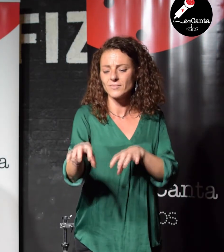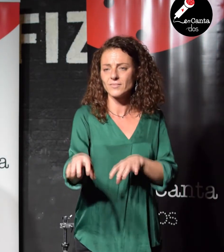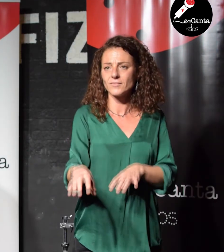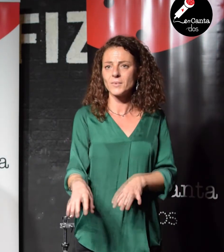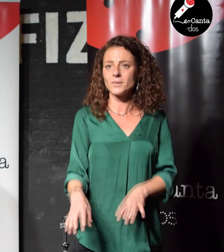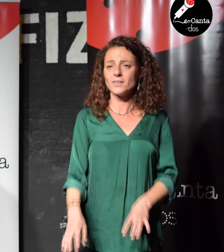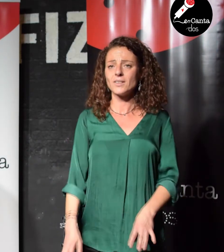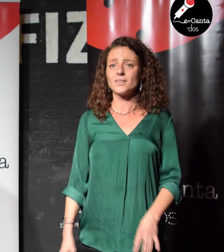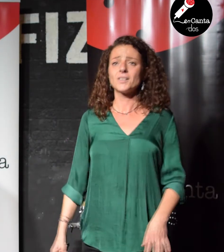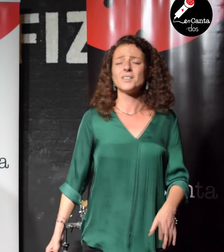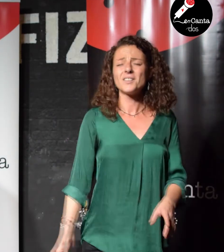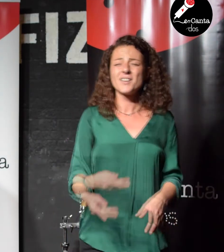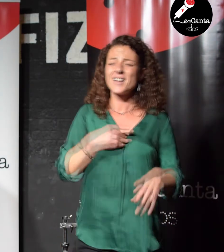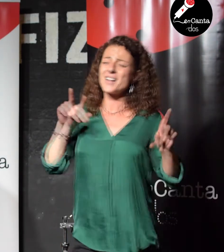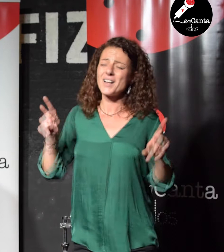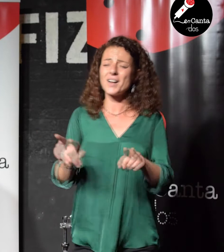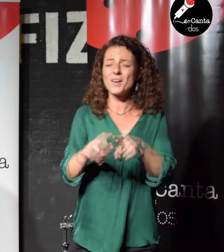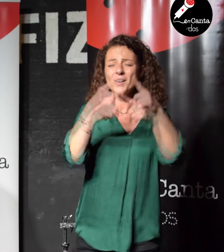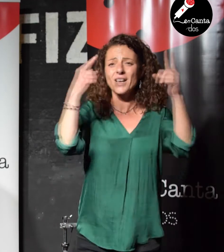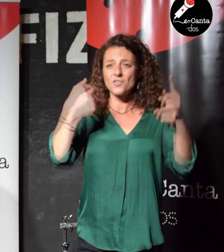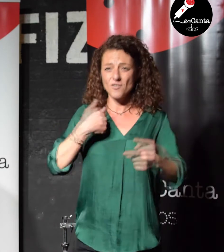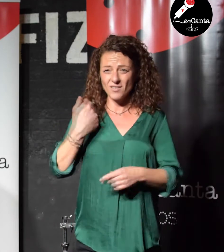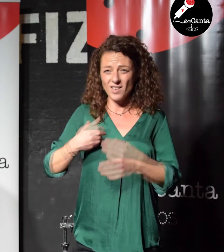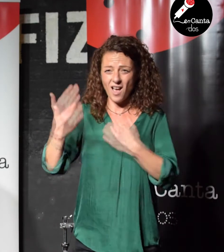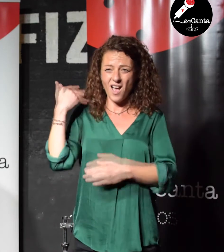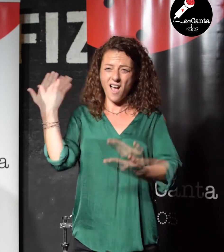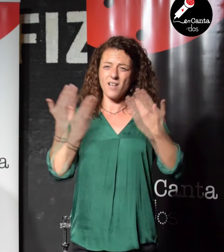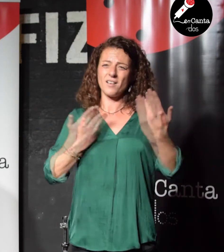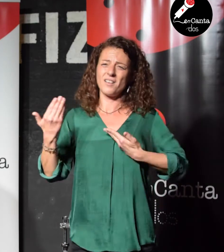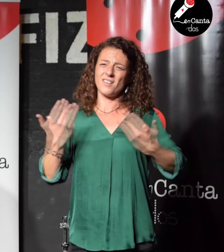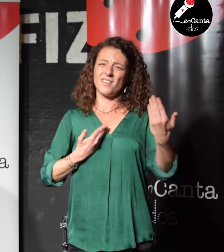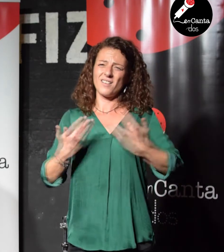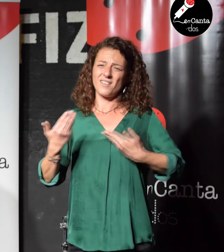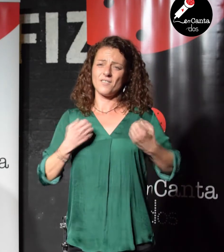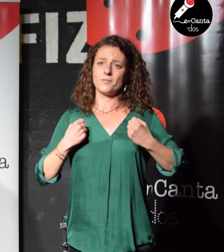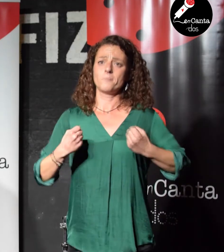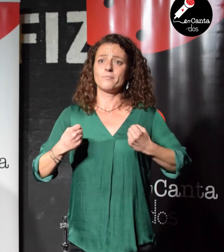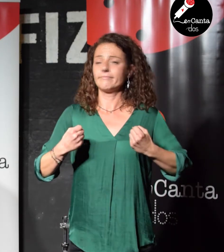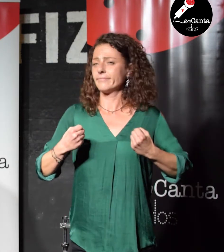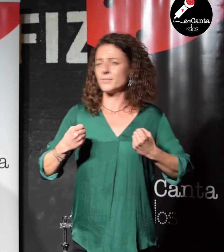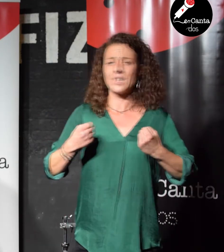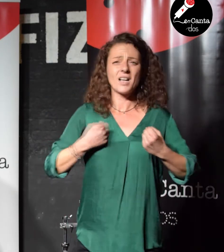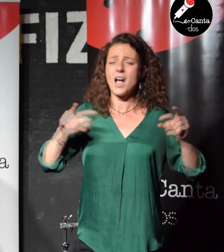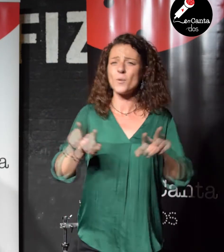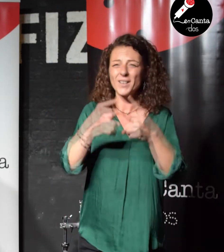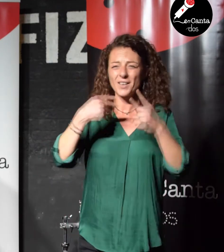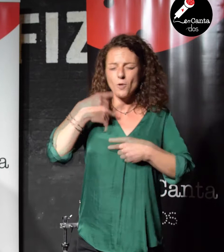Y aunque ya estaba curada de espantos, y aunque hice un pacto para